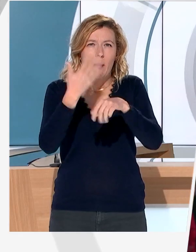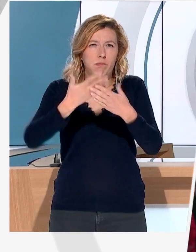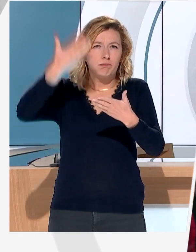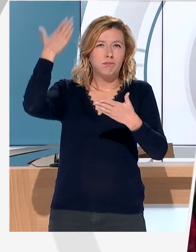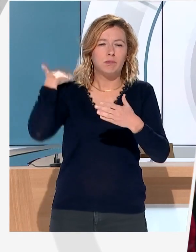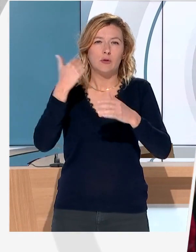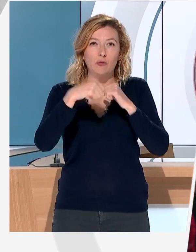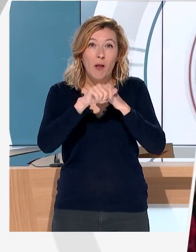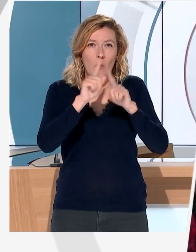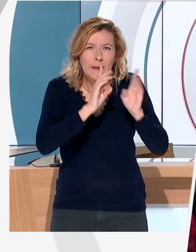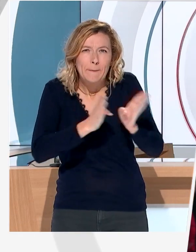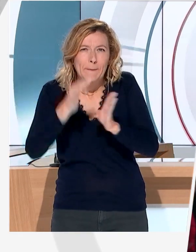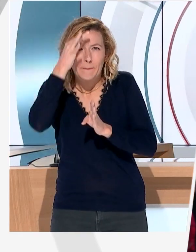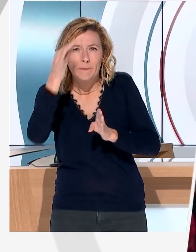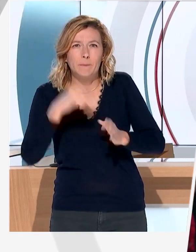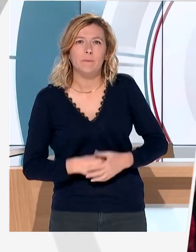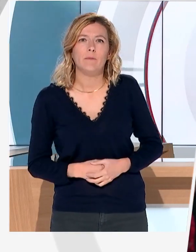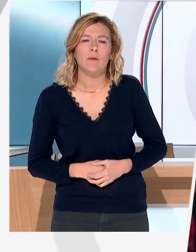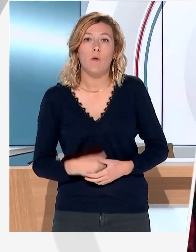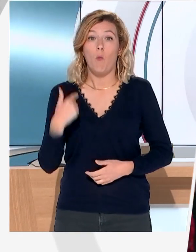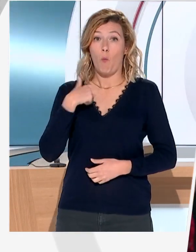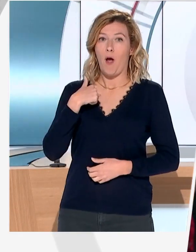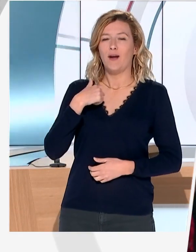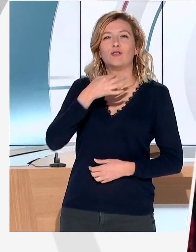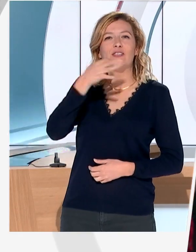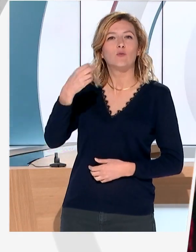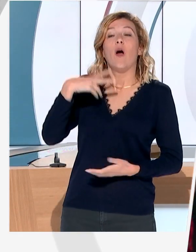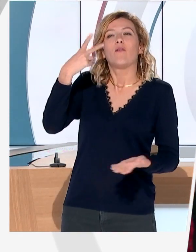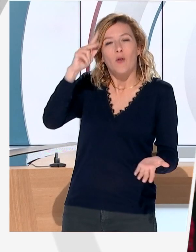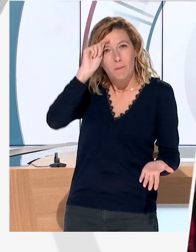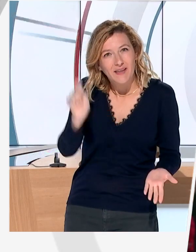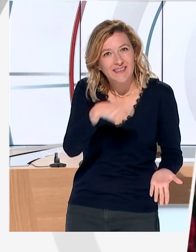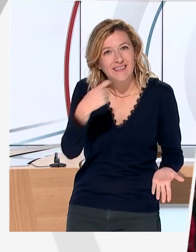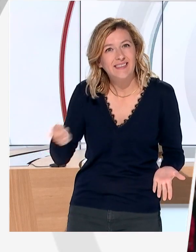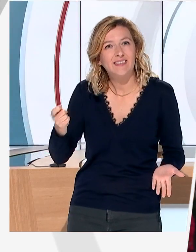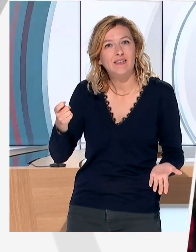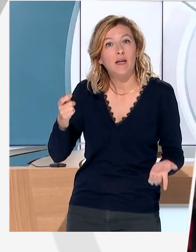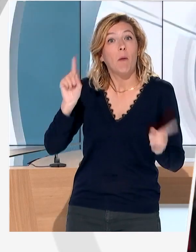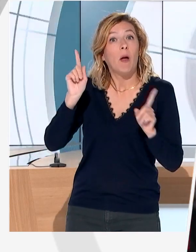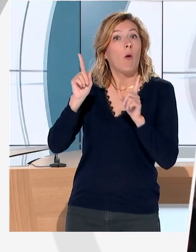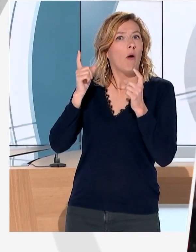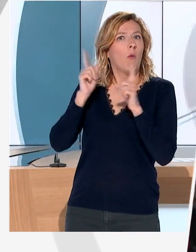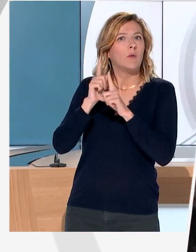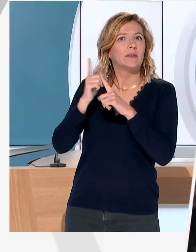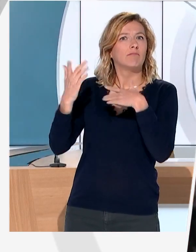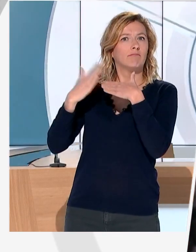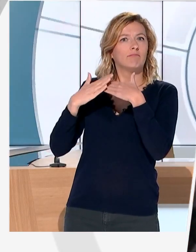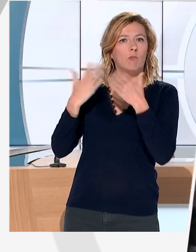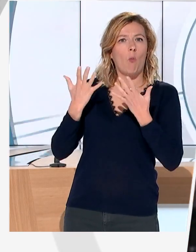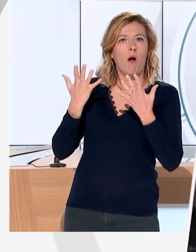rappelé, votre majesté, mais c'était fortement conseillé. Il m'a été dit, qu'est-ce qui m'a été dit ? Qu'il n'était pas obligatoire de lui faire un baisse